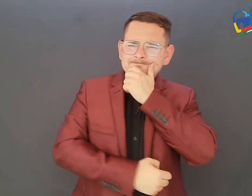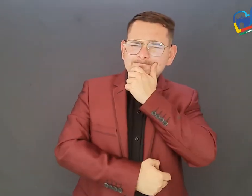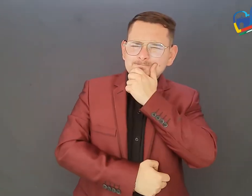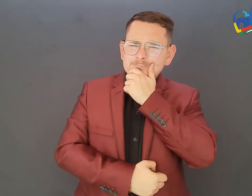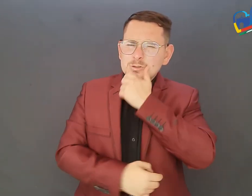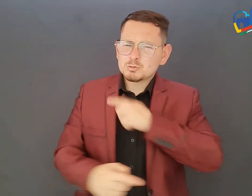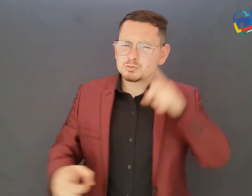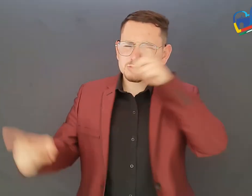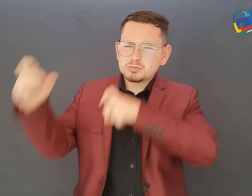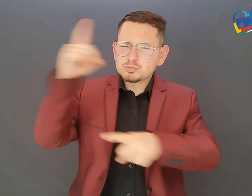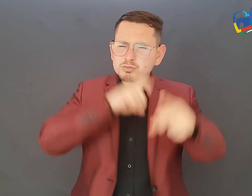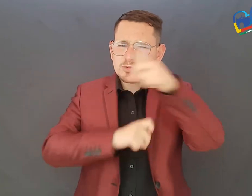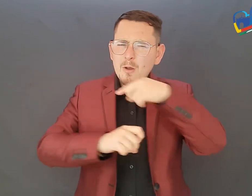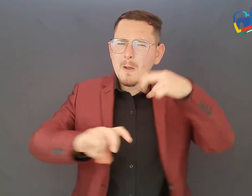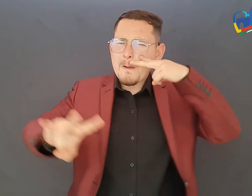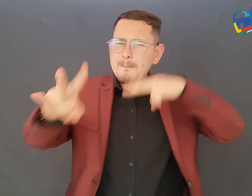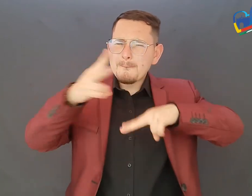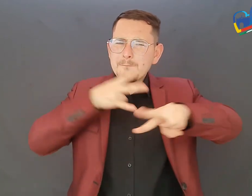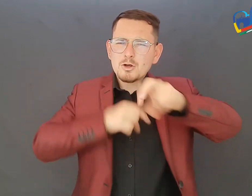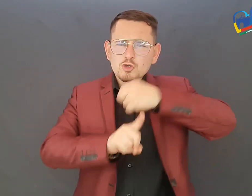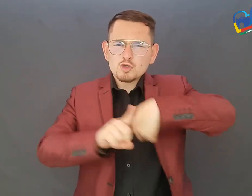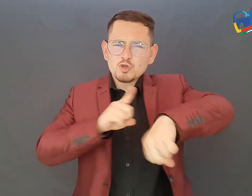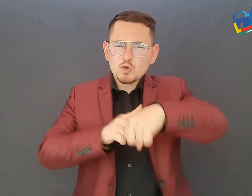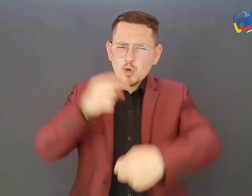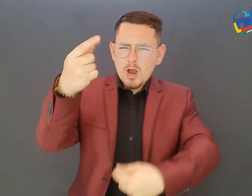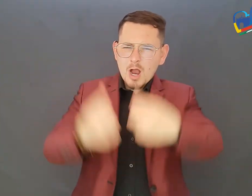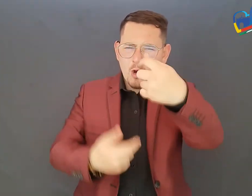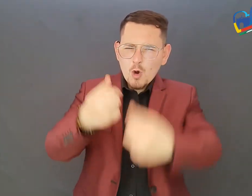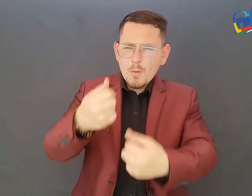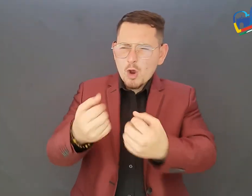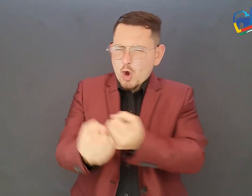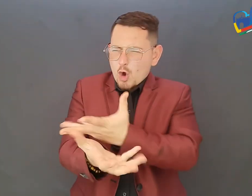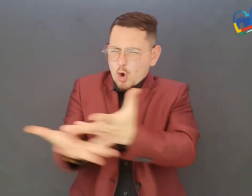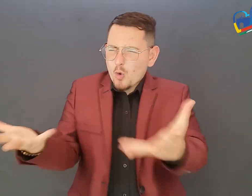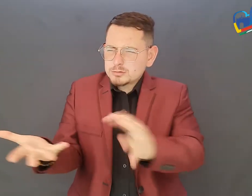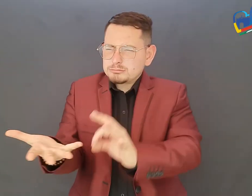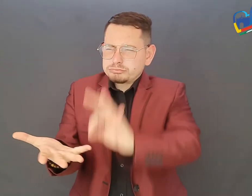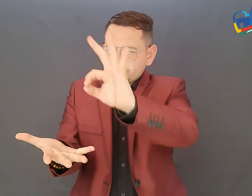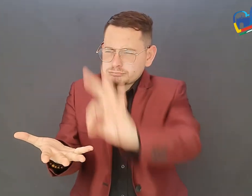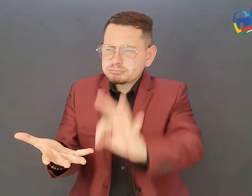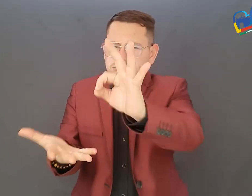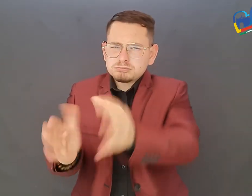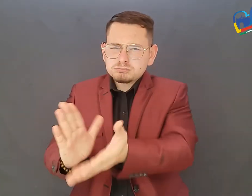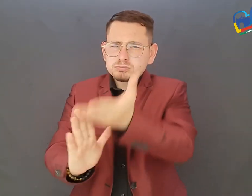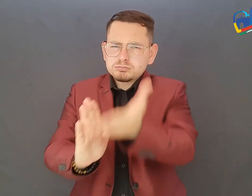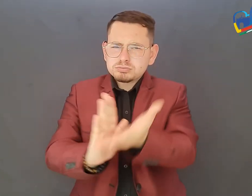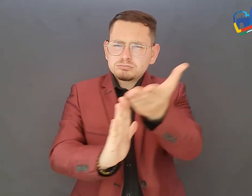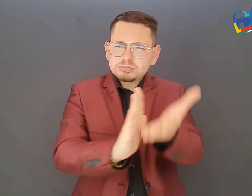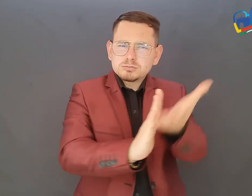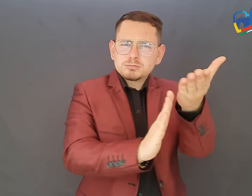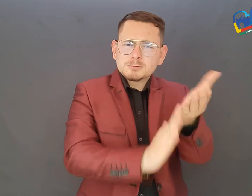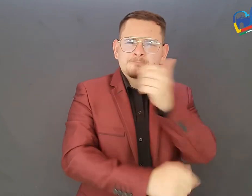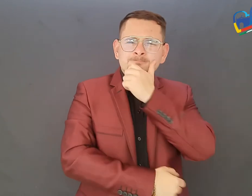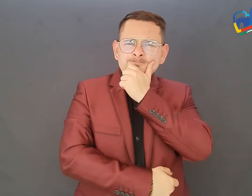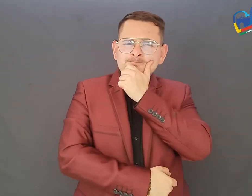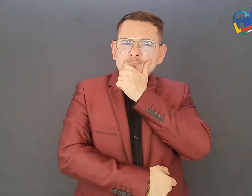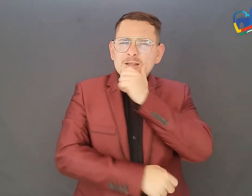socioeconómica y en función a las variaciones en los diferentes costos y gastos de la estructura del servicio tales como salarios y